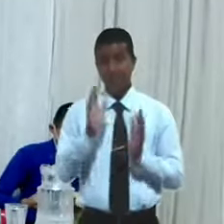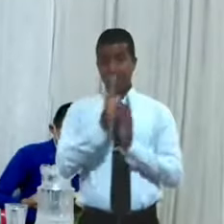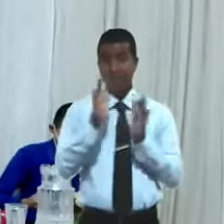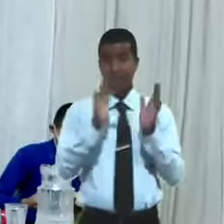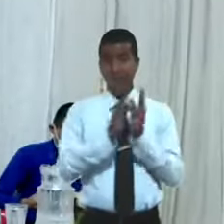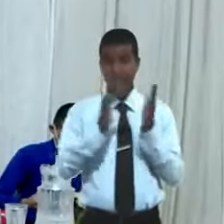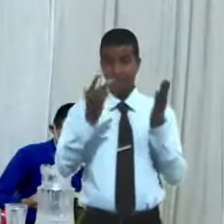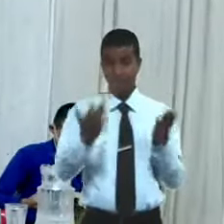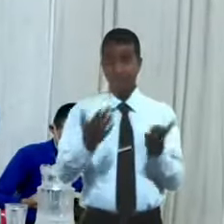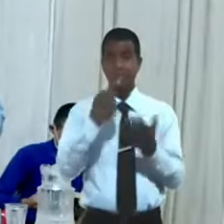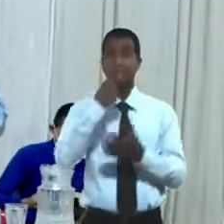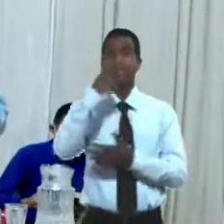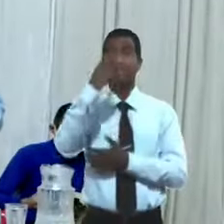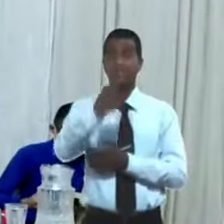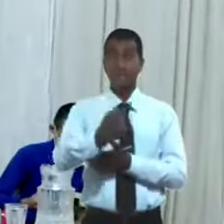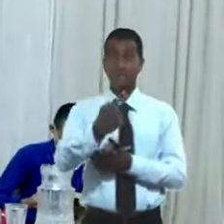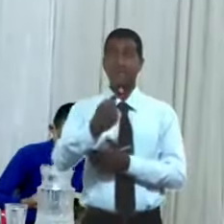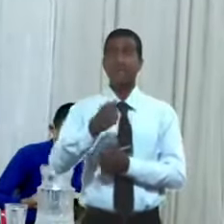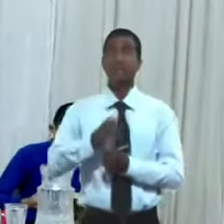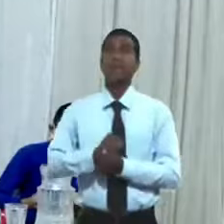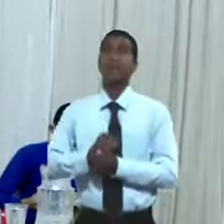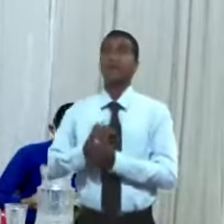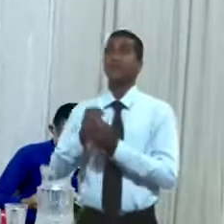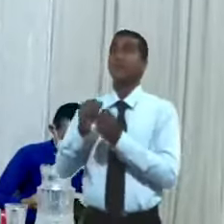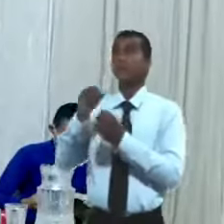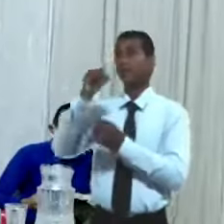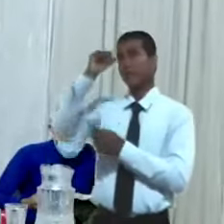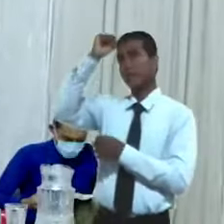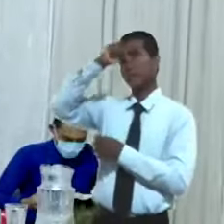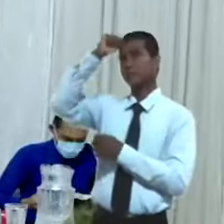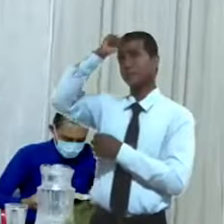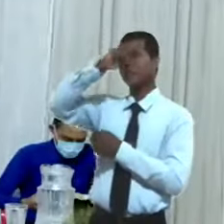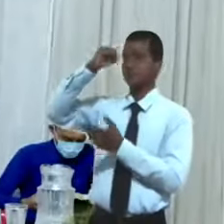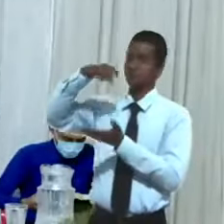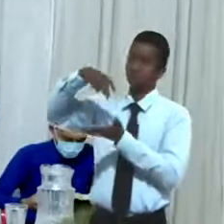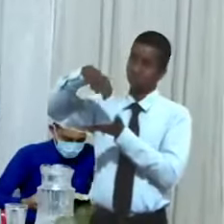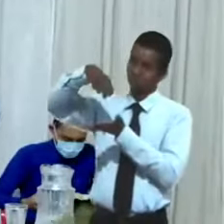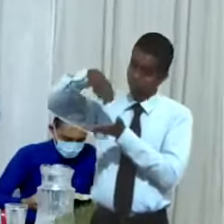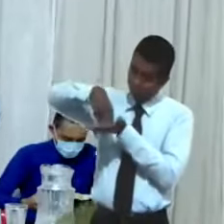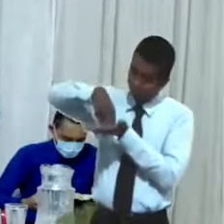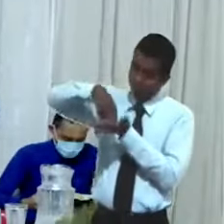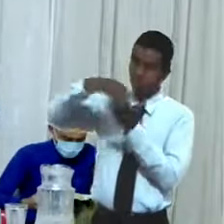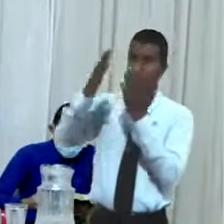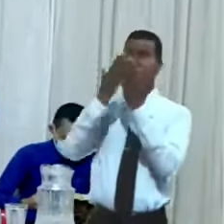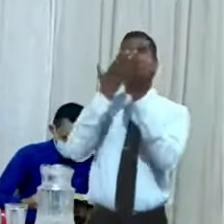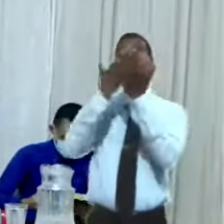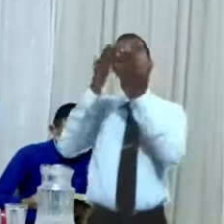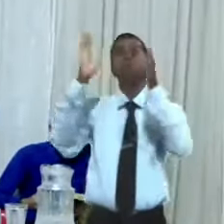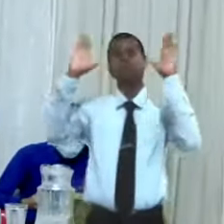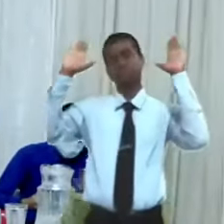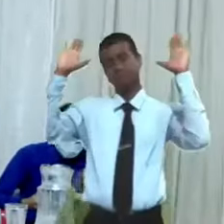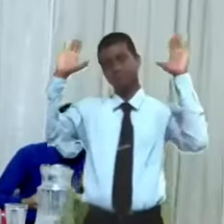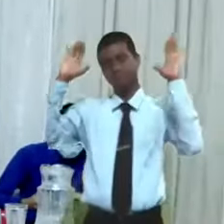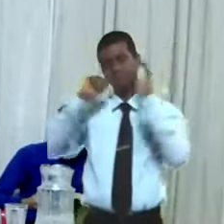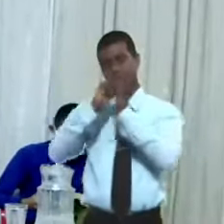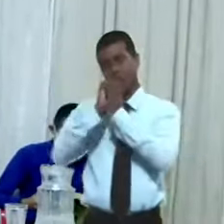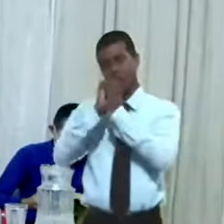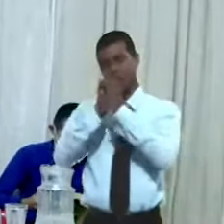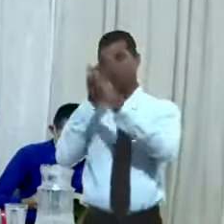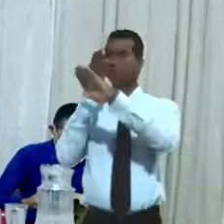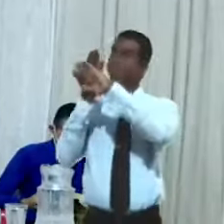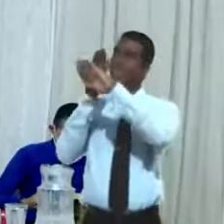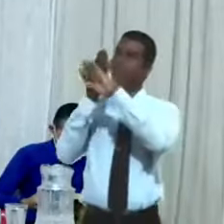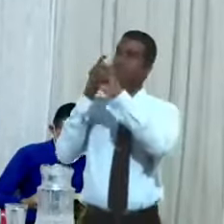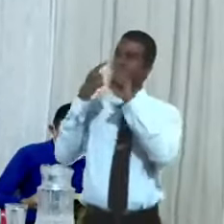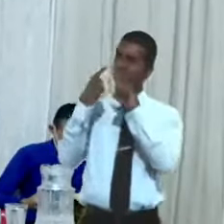volvió sus, levantó sus brazos de rodillas, adoró, y empezó a hacer unas peticiones a